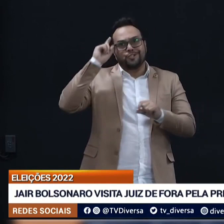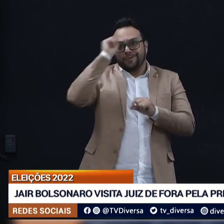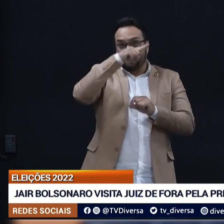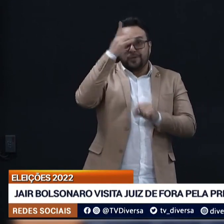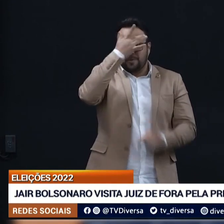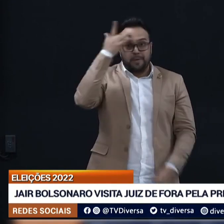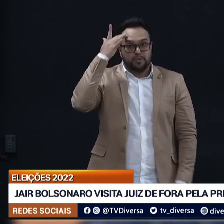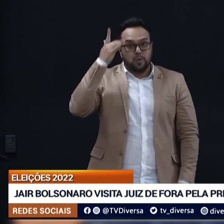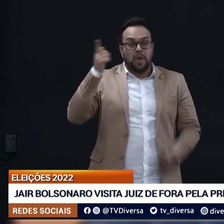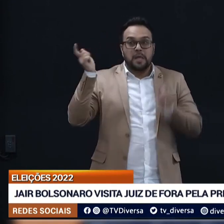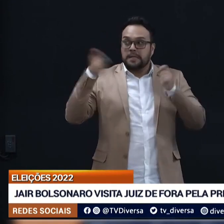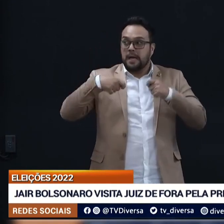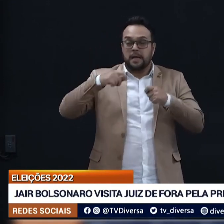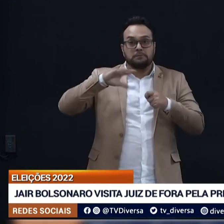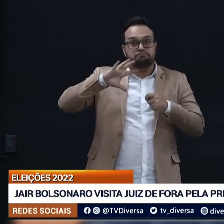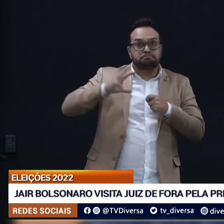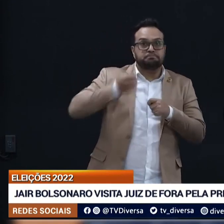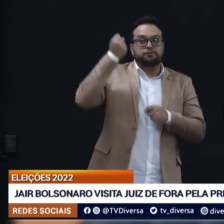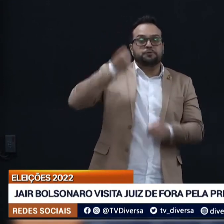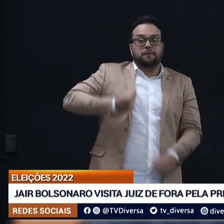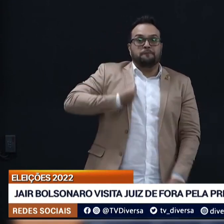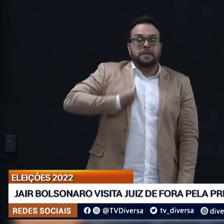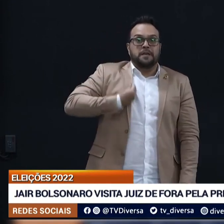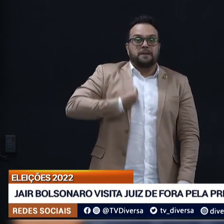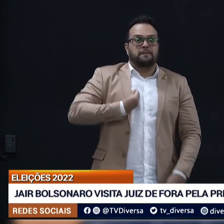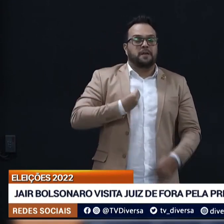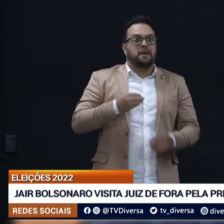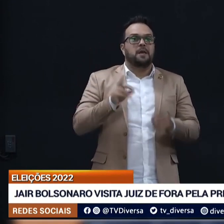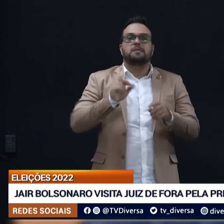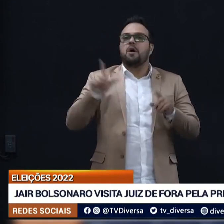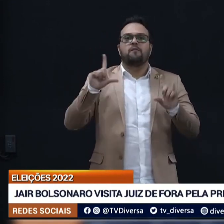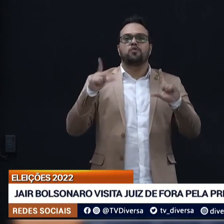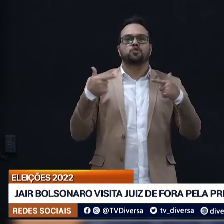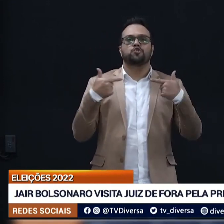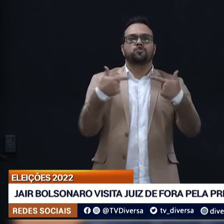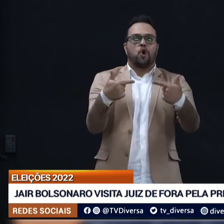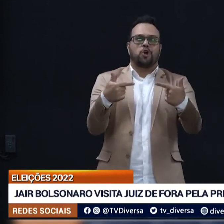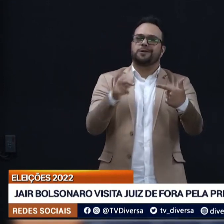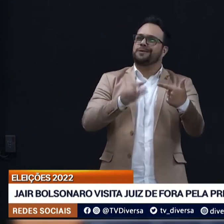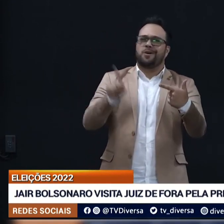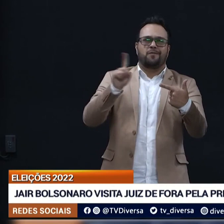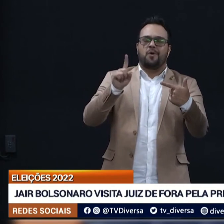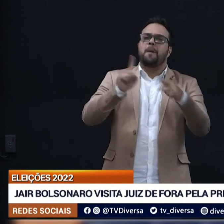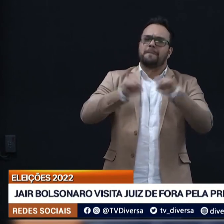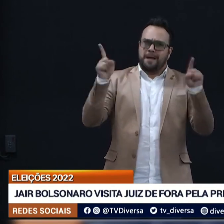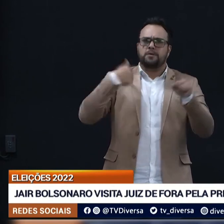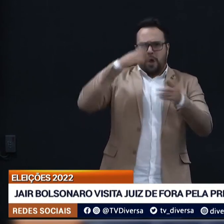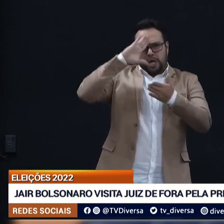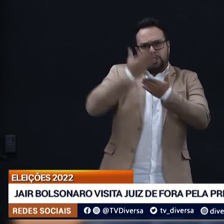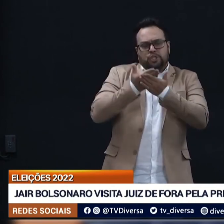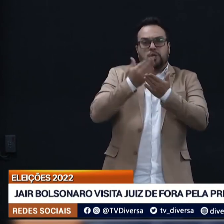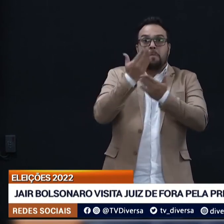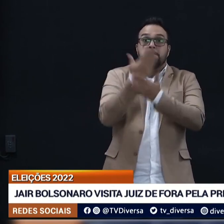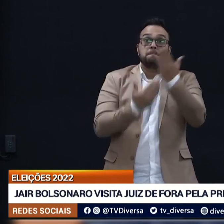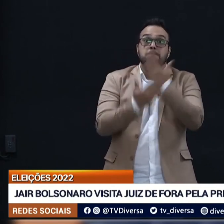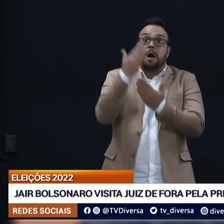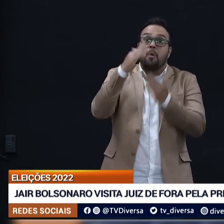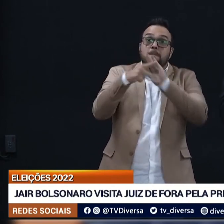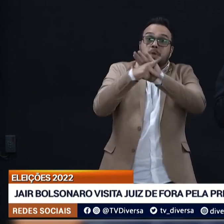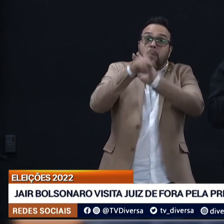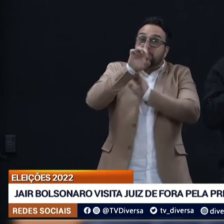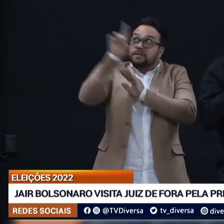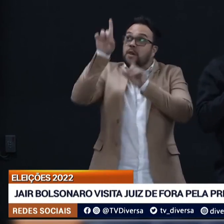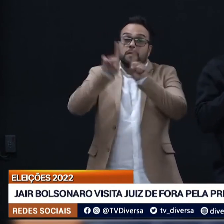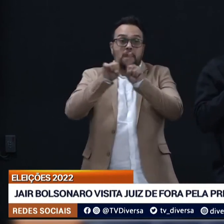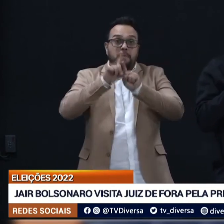alguém sobrevive com uma facada igual àquela. Não foi sorte. No meu entender, foi a mão de Deus e as mãos de